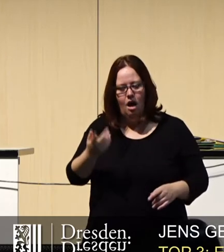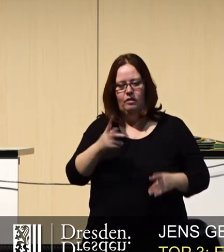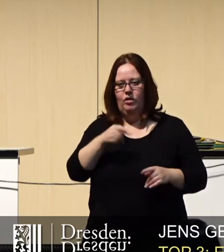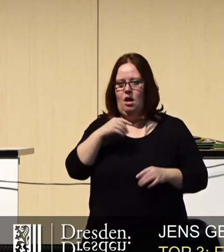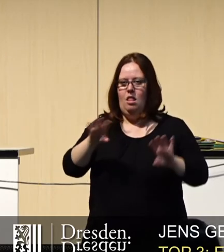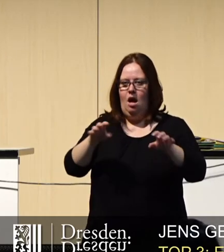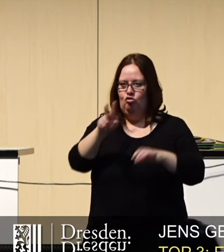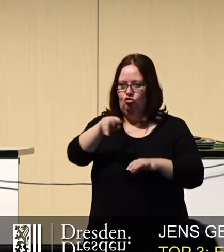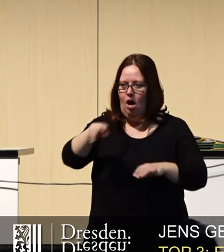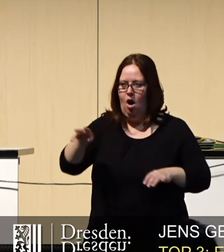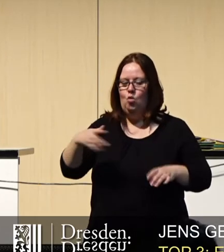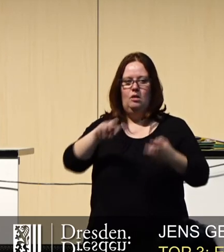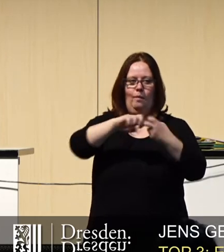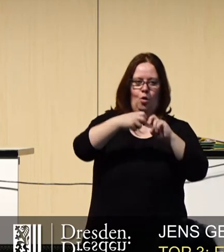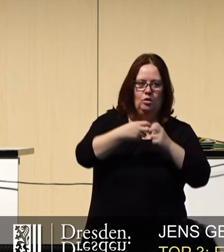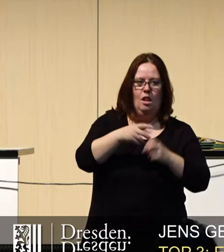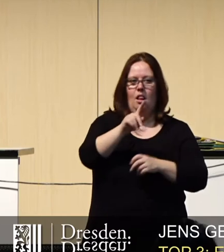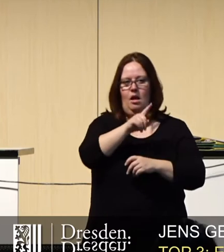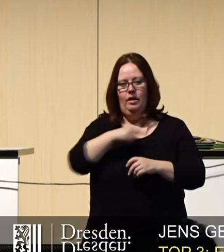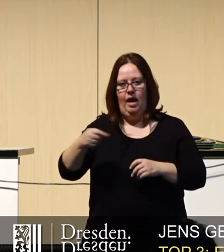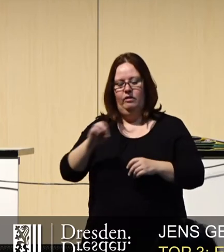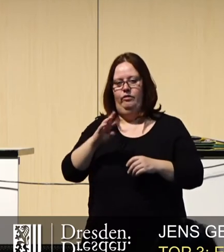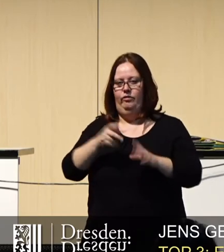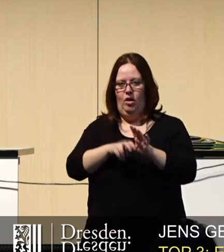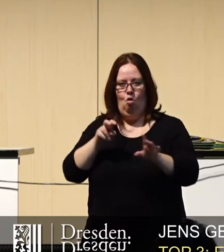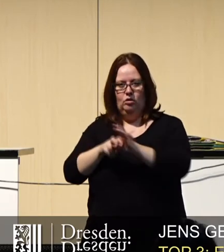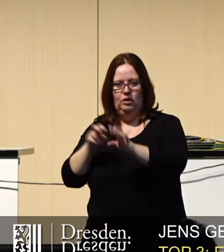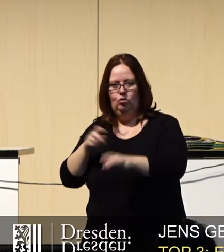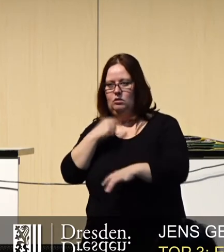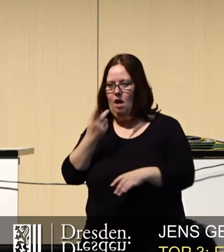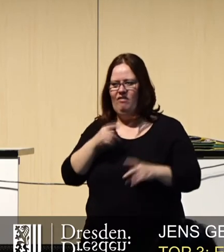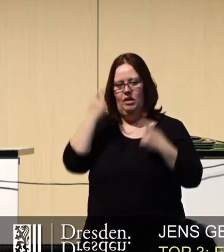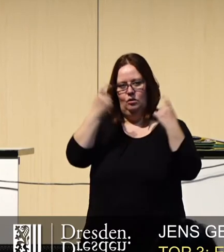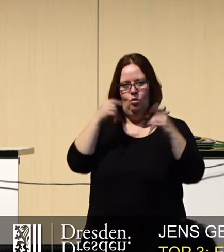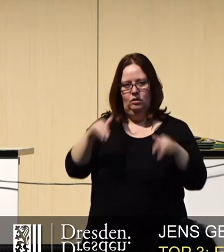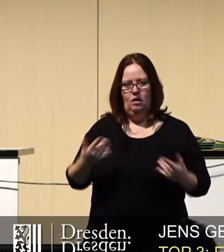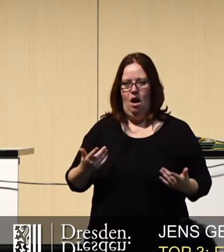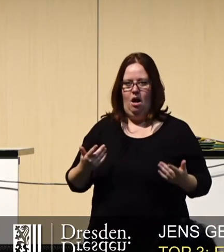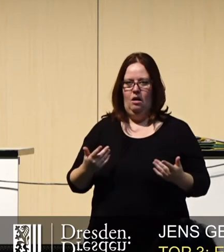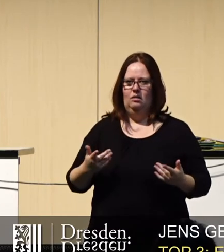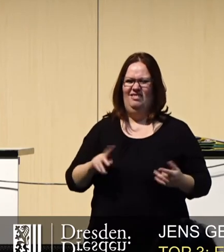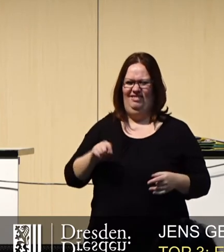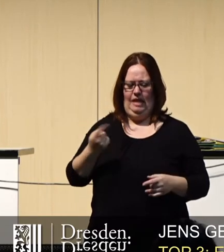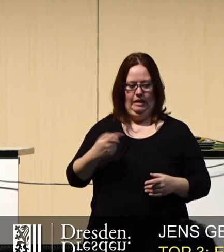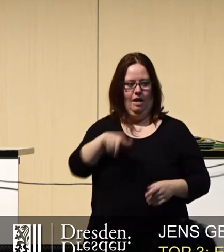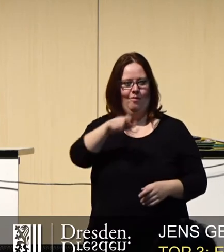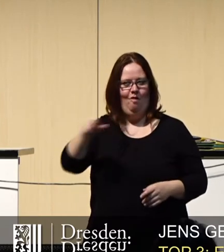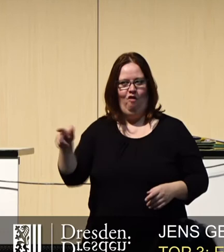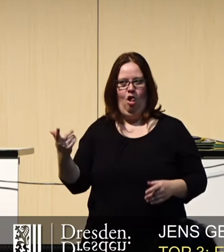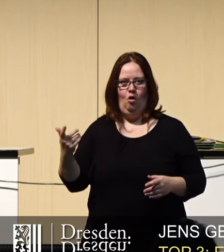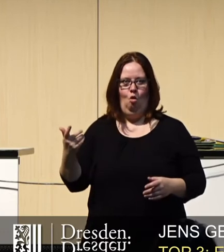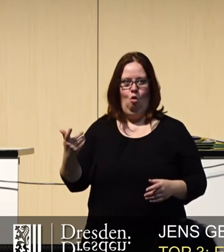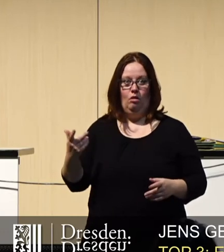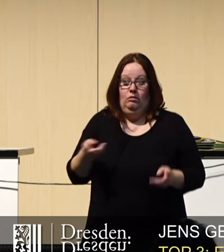Nachrichten hört, dass Brüssel, Gent sich zurückziehen und sagen, wir haben Bedenken, dann entstehen in der Bevölkerung